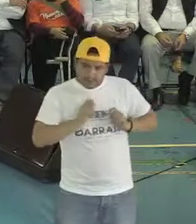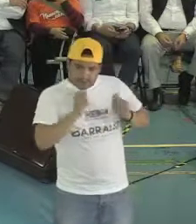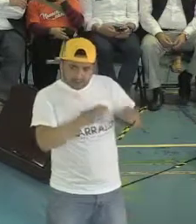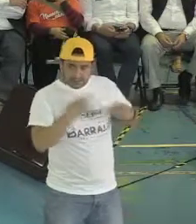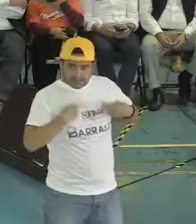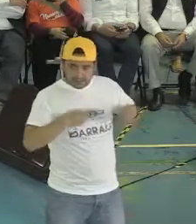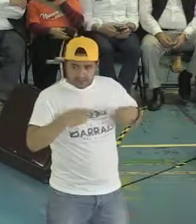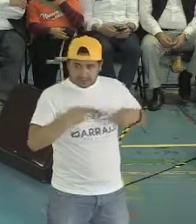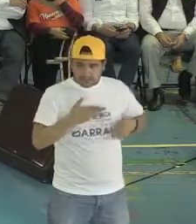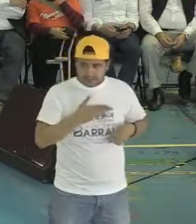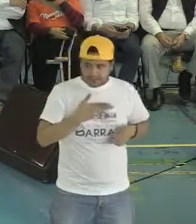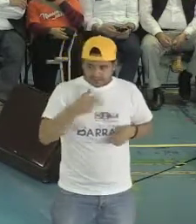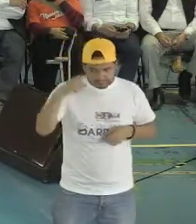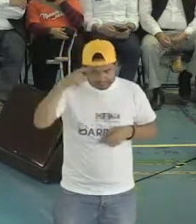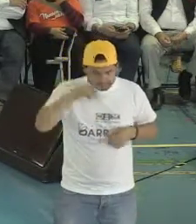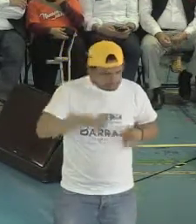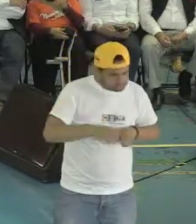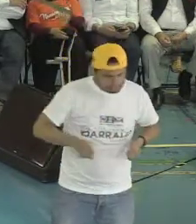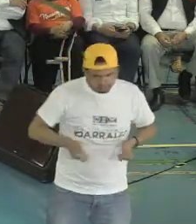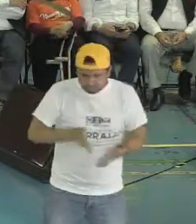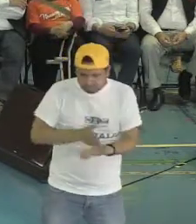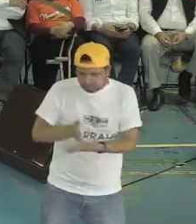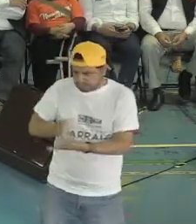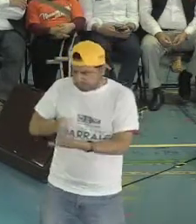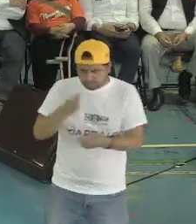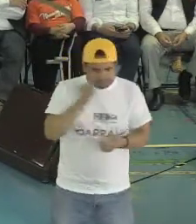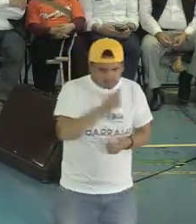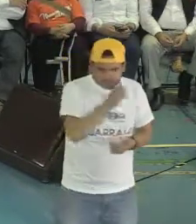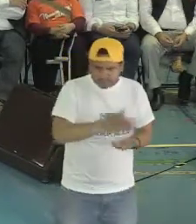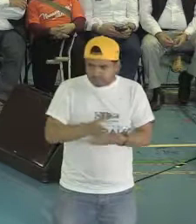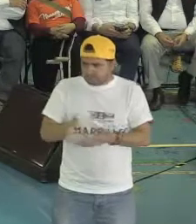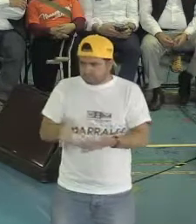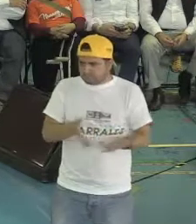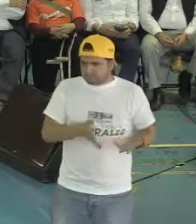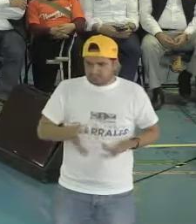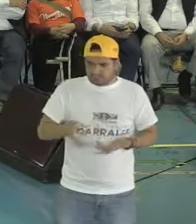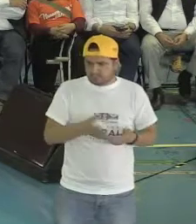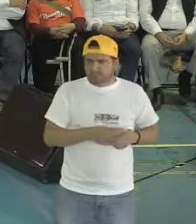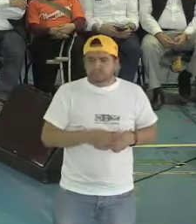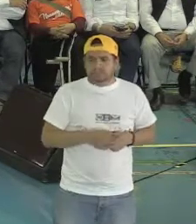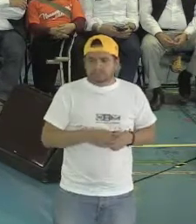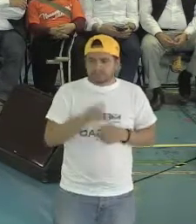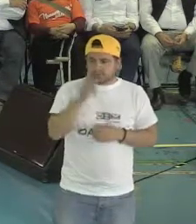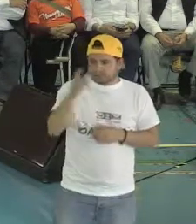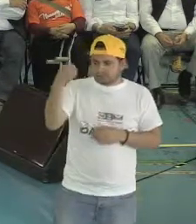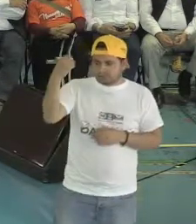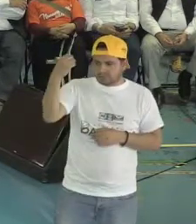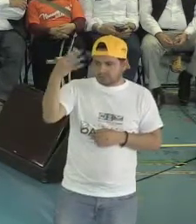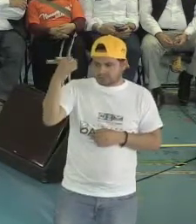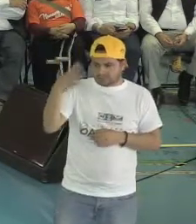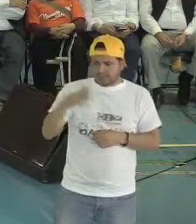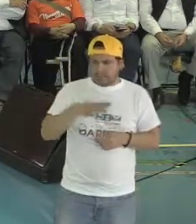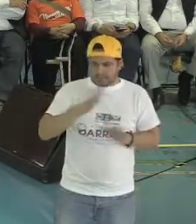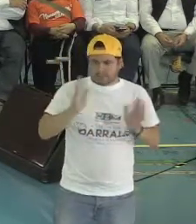dificultad para poder moverse en las banquetas, en las calles. Los semáforos, vamos a empezar a tener